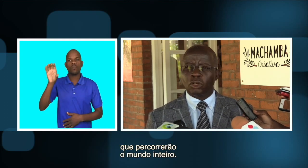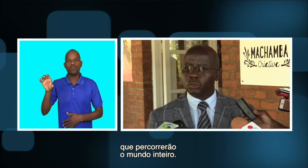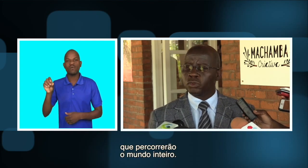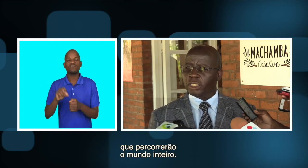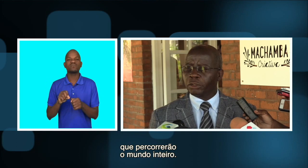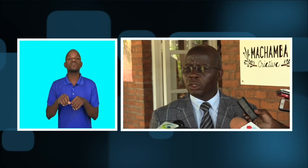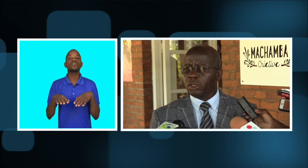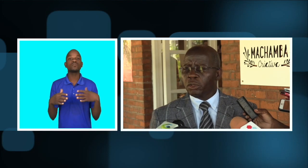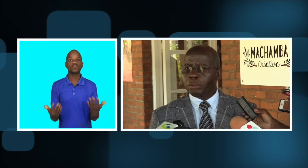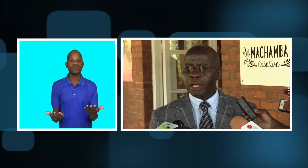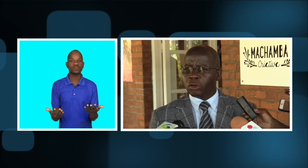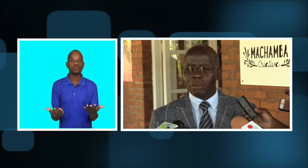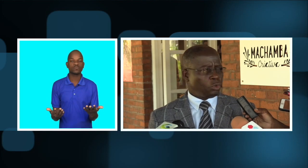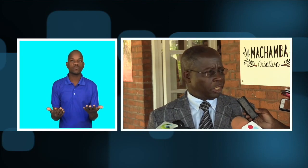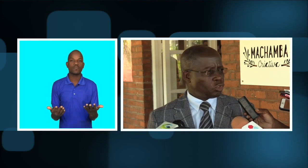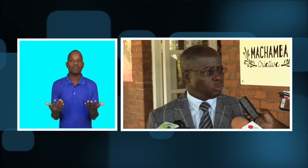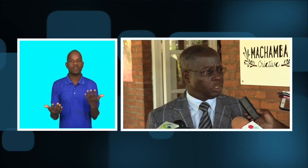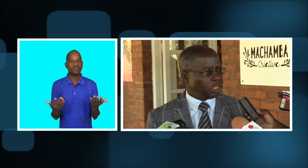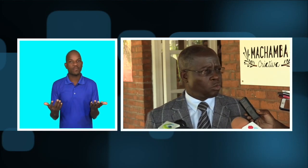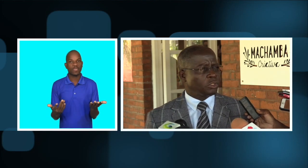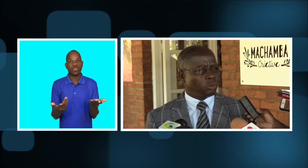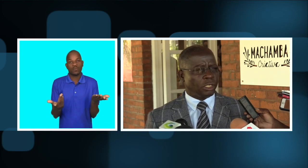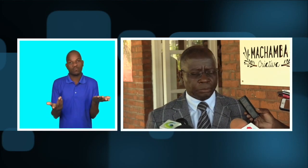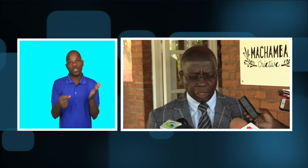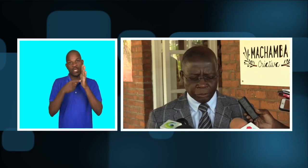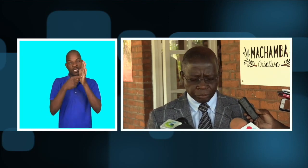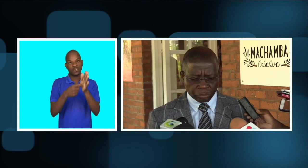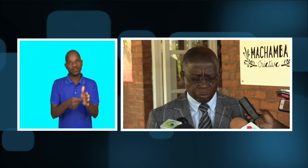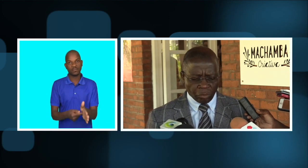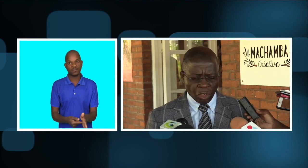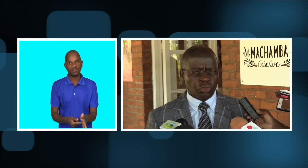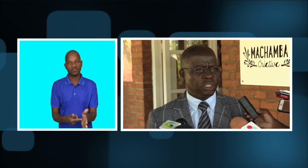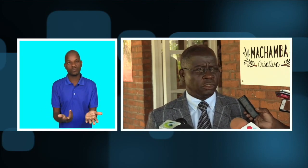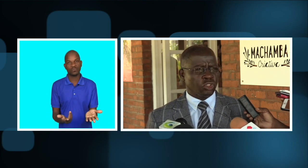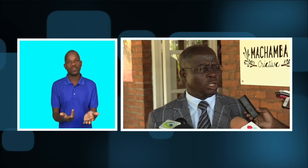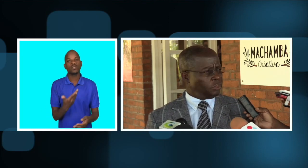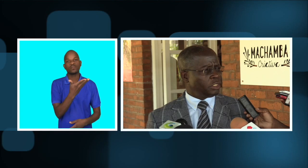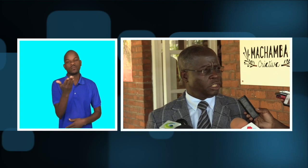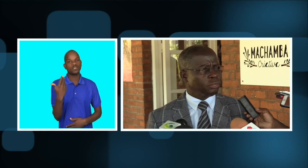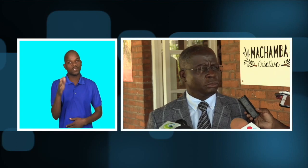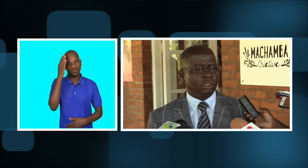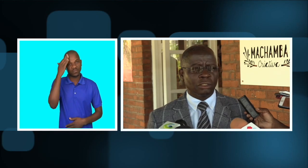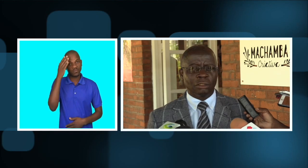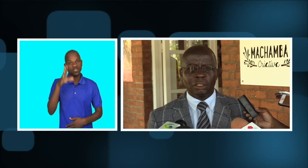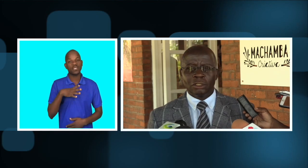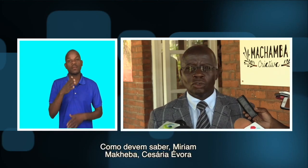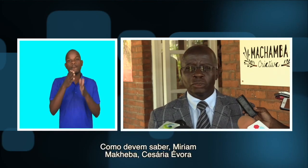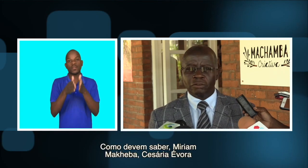procuram o mundo inteiro para como acontece no mundo inteiro quanto aos outros eventos. Só a tinta de exemplo,